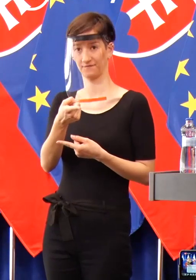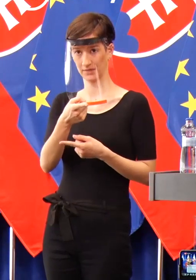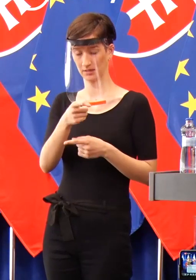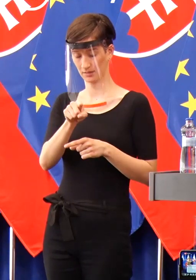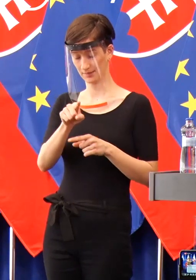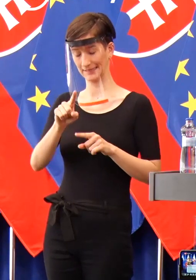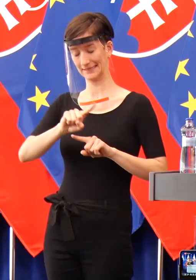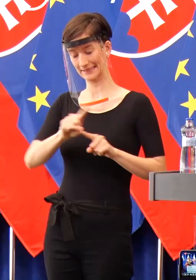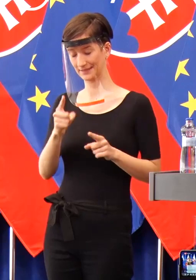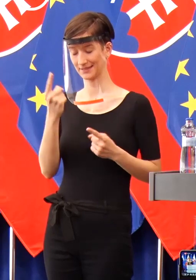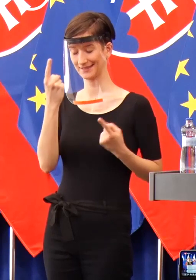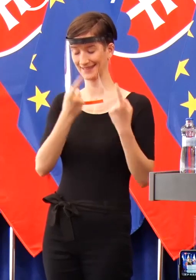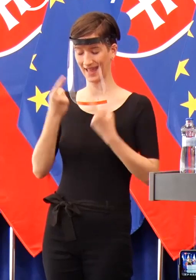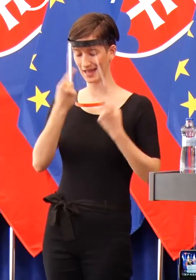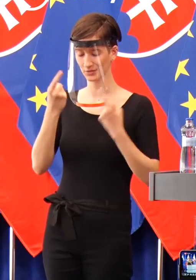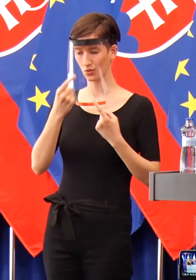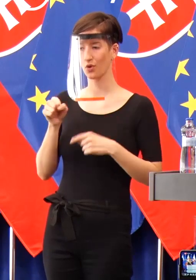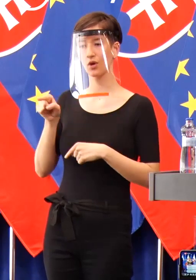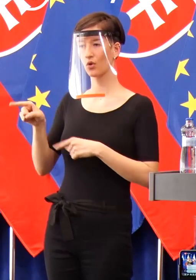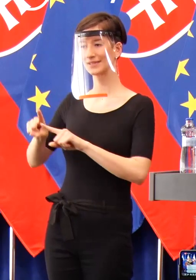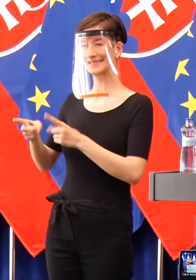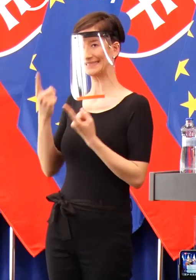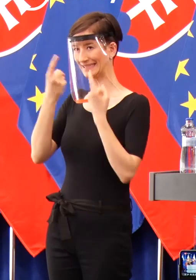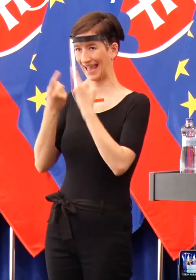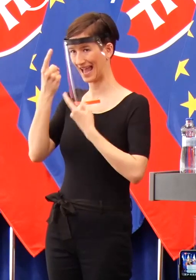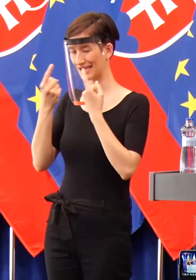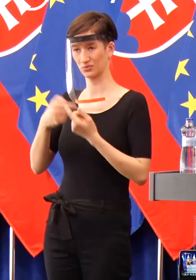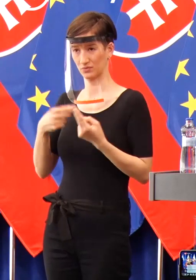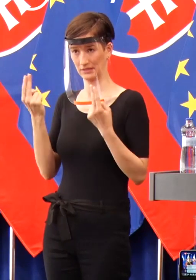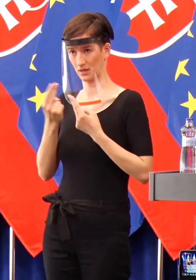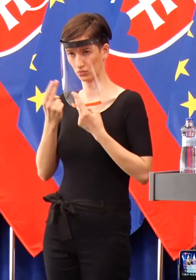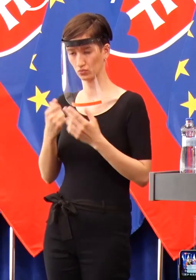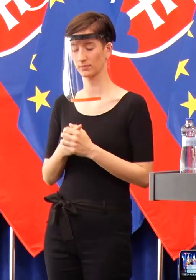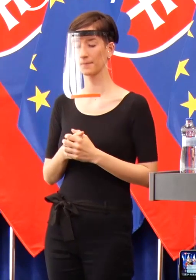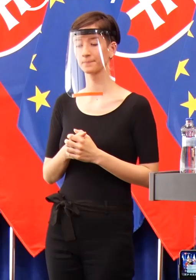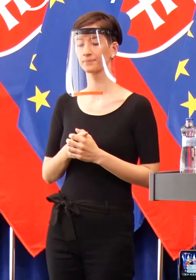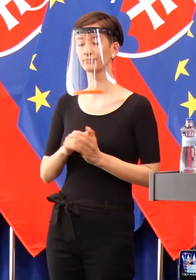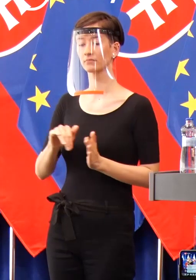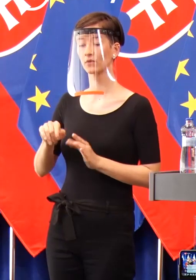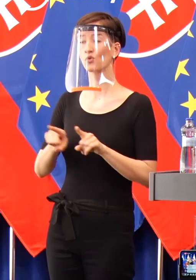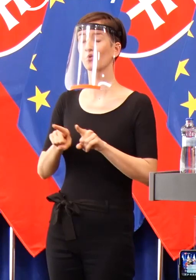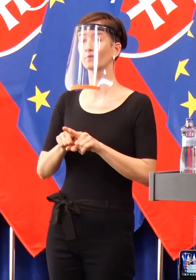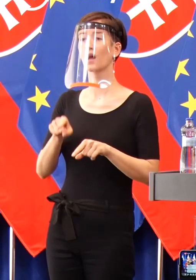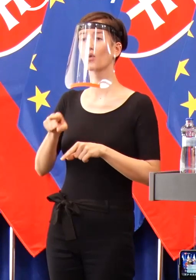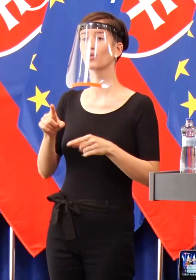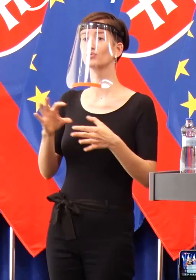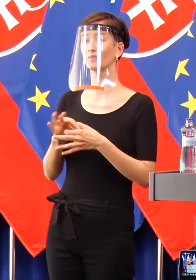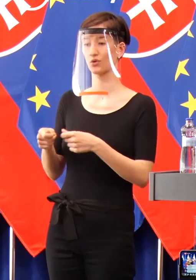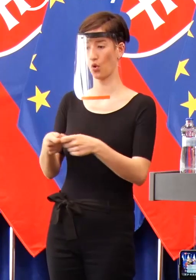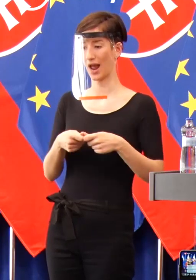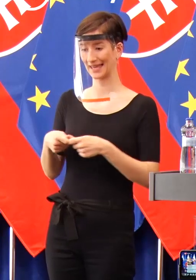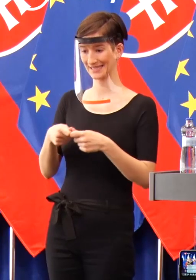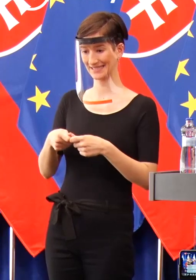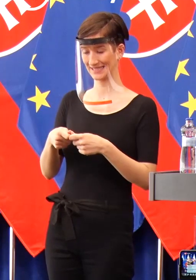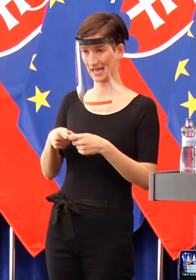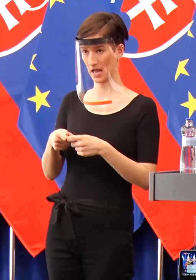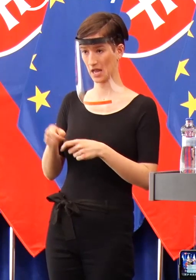ešte otázka zároveň k tomu, ako máme čítať tú situáciu v koalícii, keď už teraz zaznievajú takéto silné slova. Ako povedal Richard Sulik,